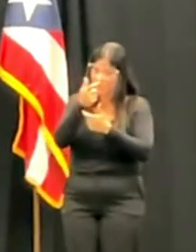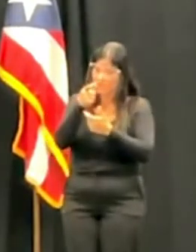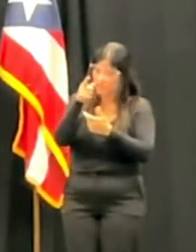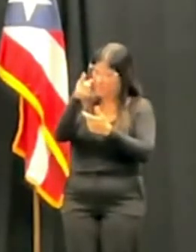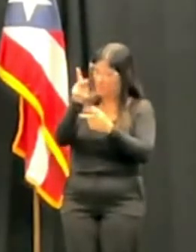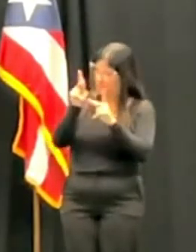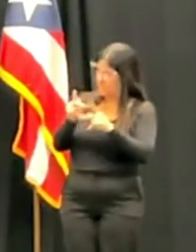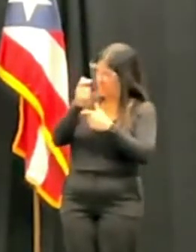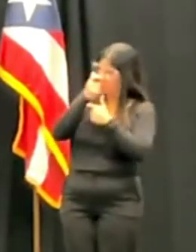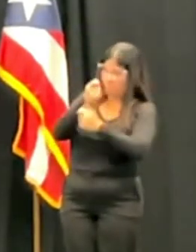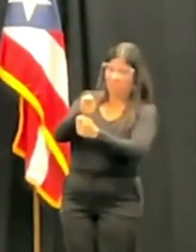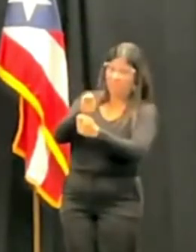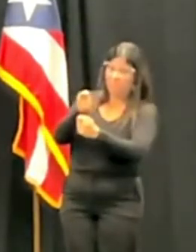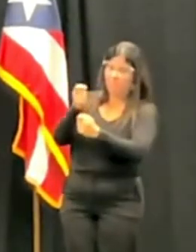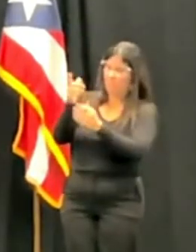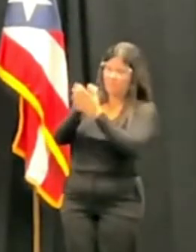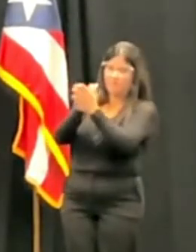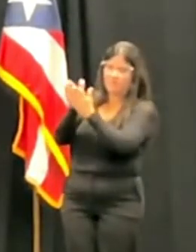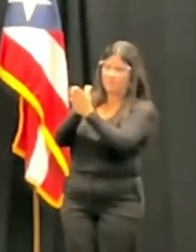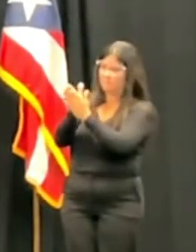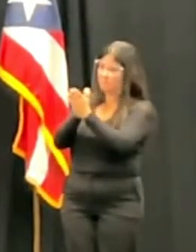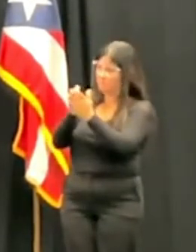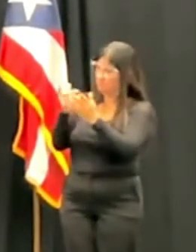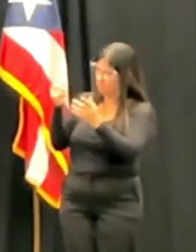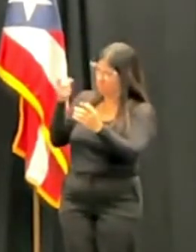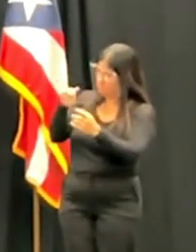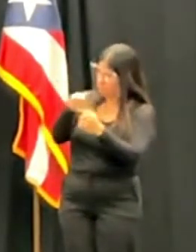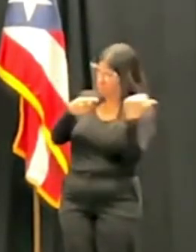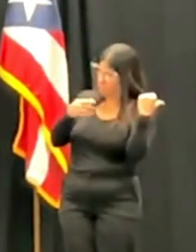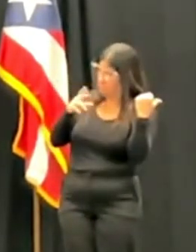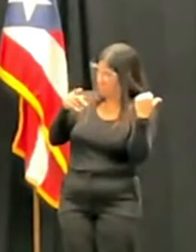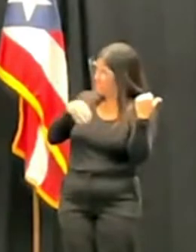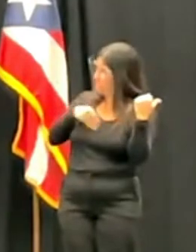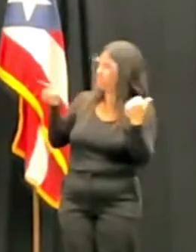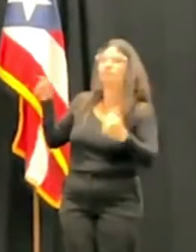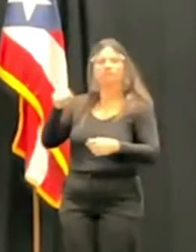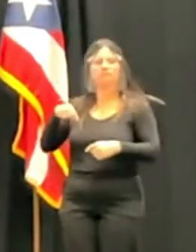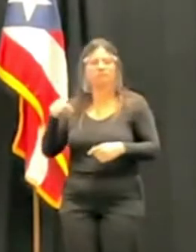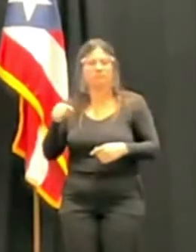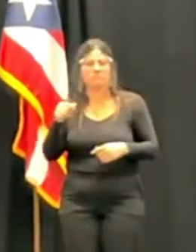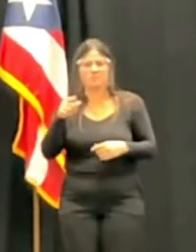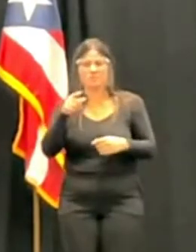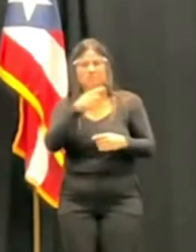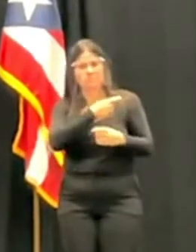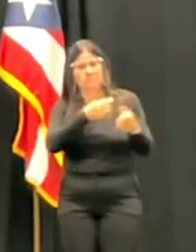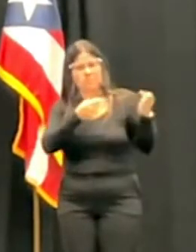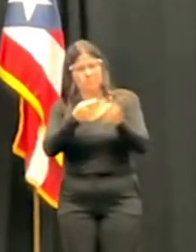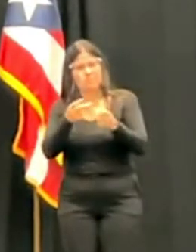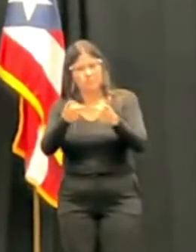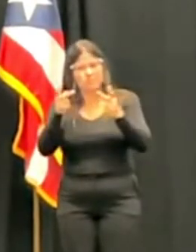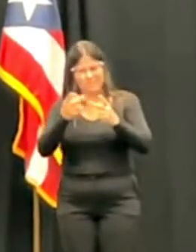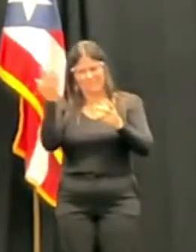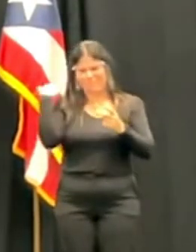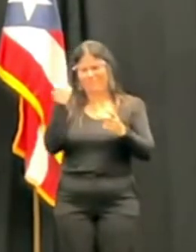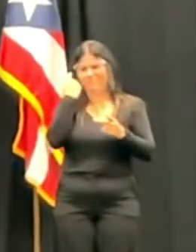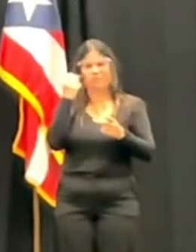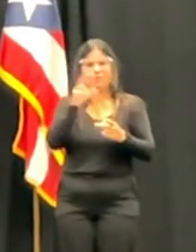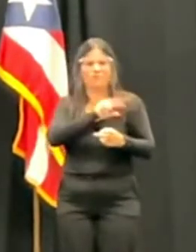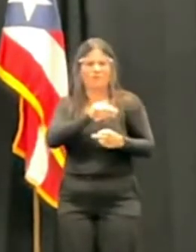Sí, él me lo había expresado. A principios de noviembre tuvimos una reunión con relación a la